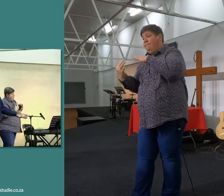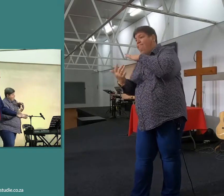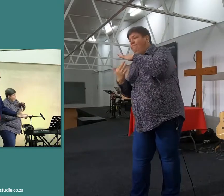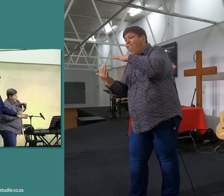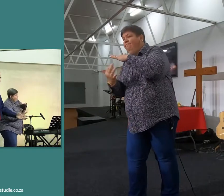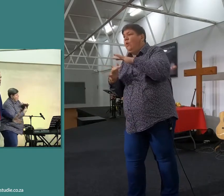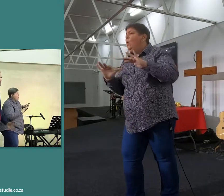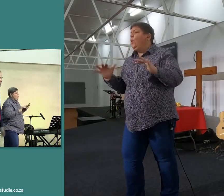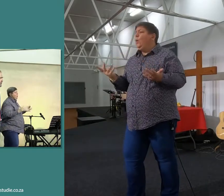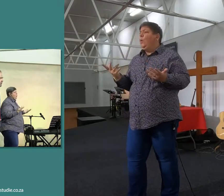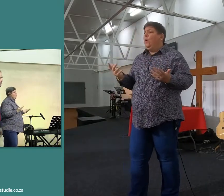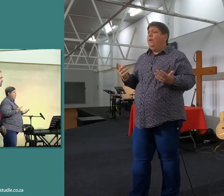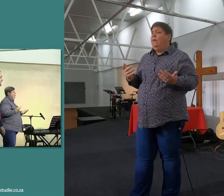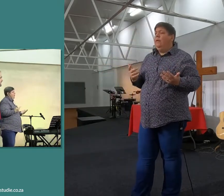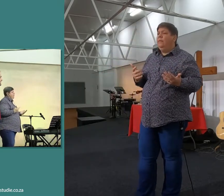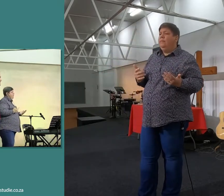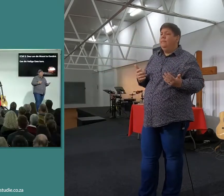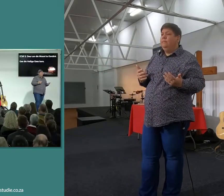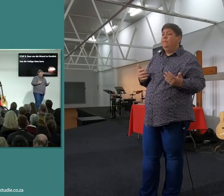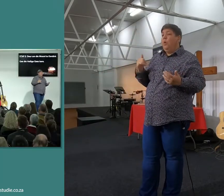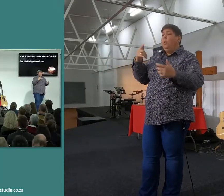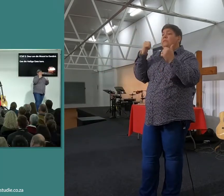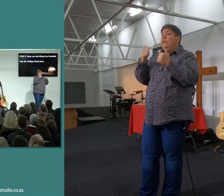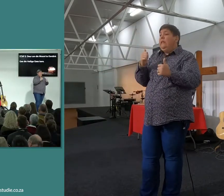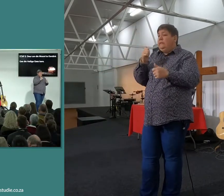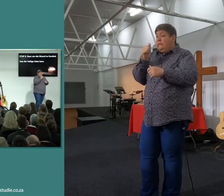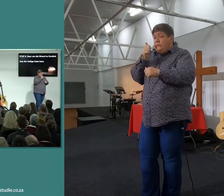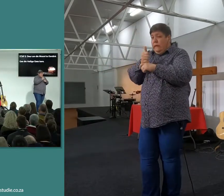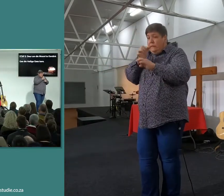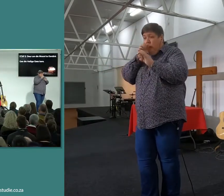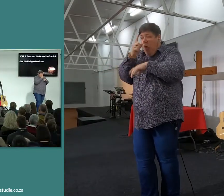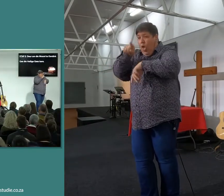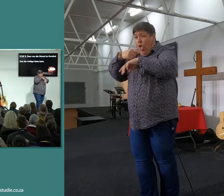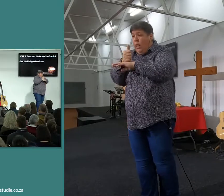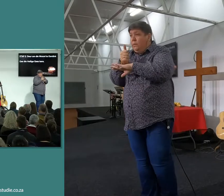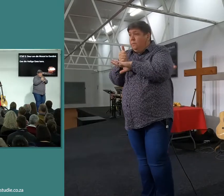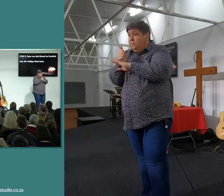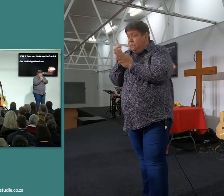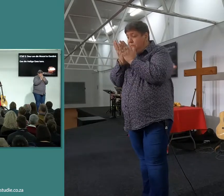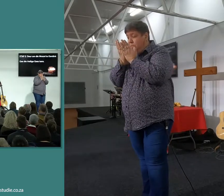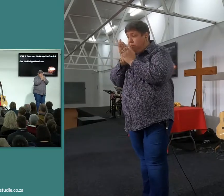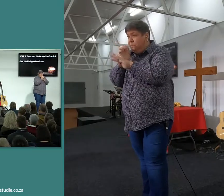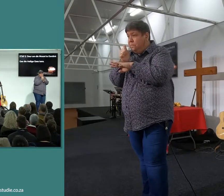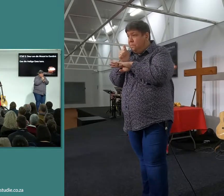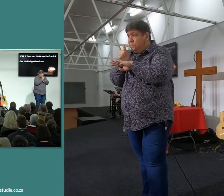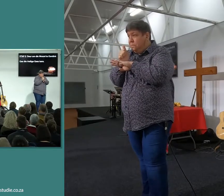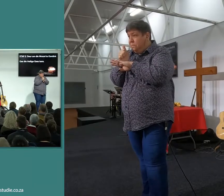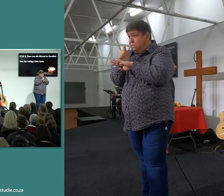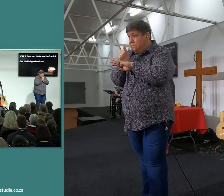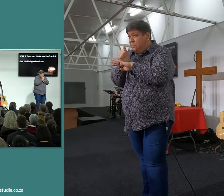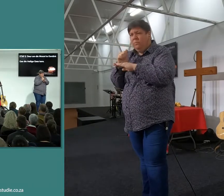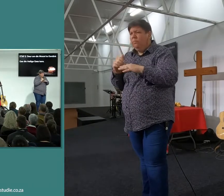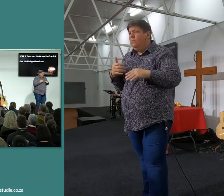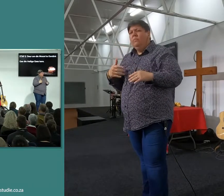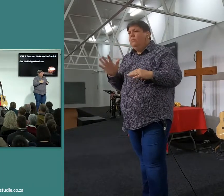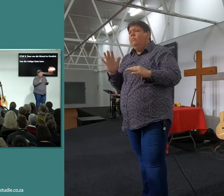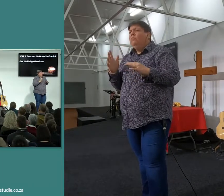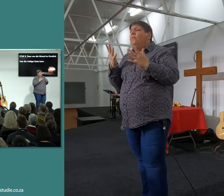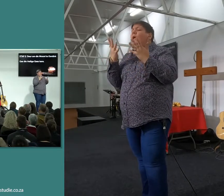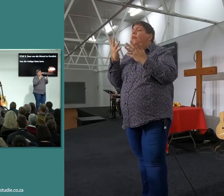En, en ons spreek nie nou van nou, moet jy hier stil sitte, wat wat doen is, is jy, jy lees dit, minuute, en in jou gebed sê,